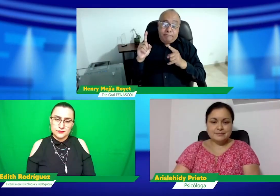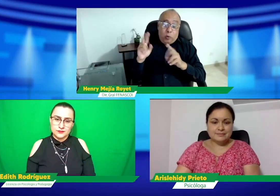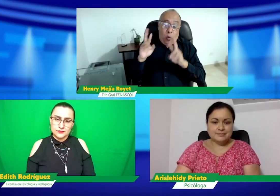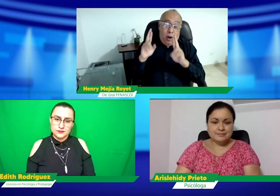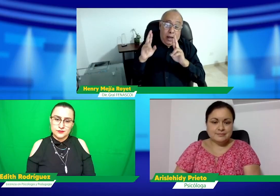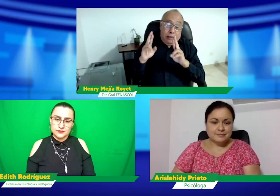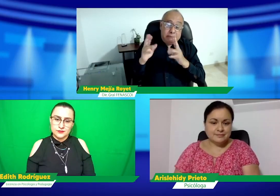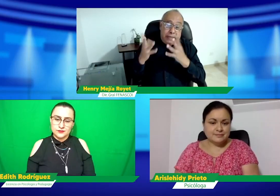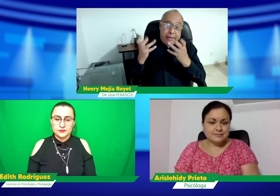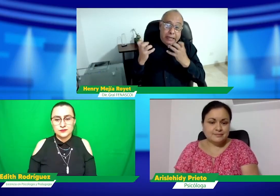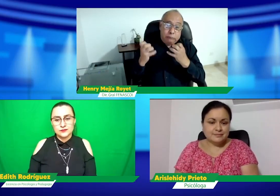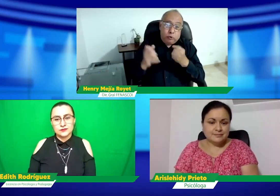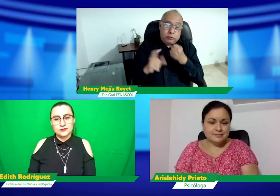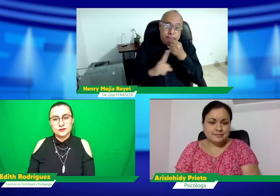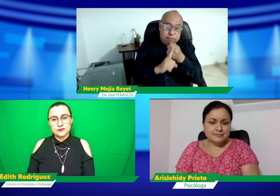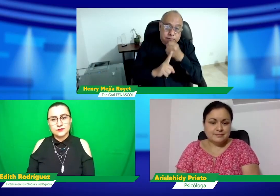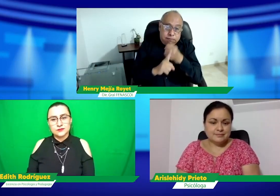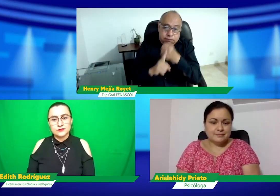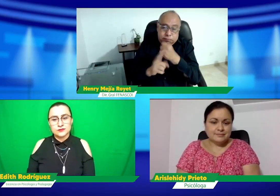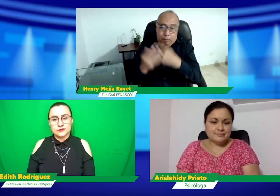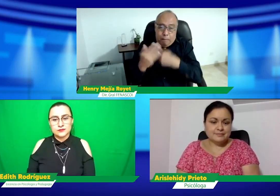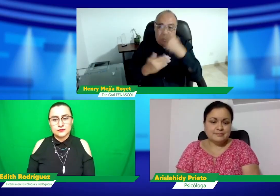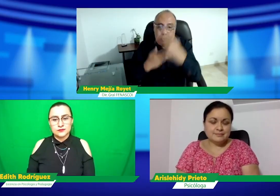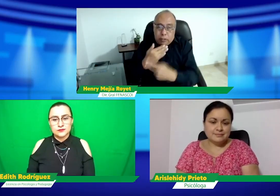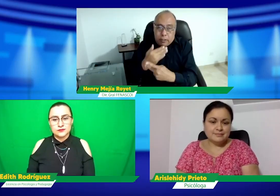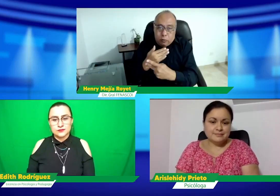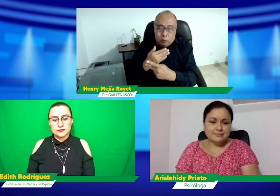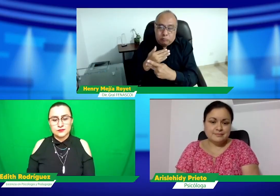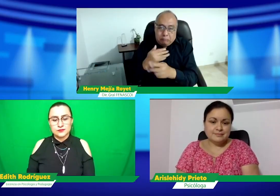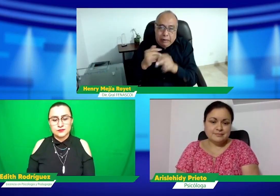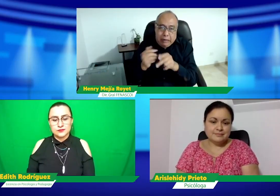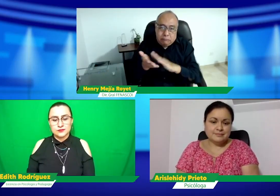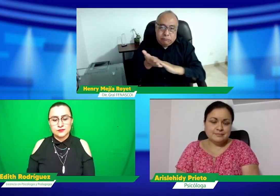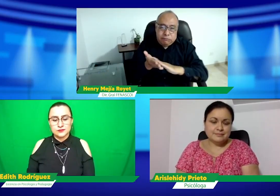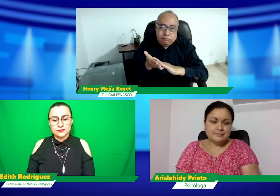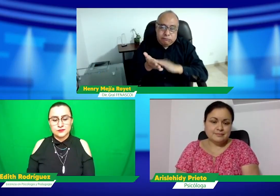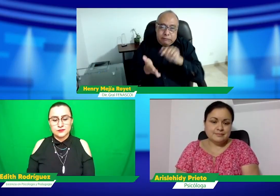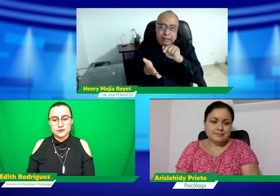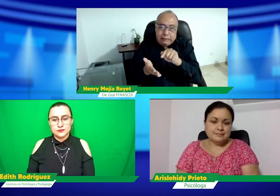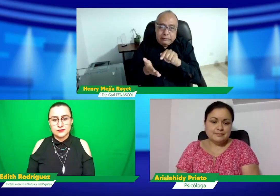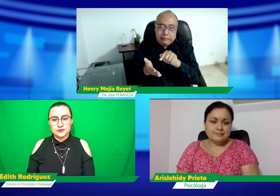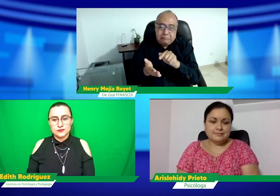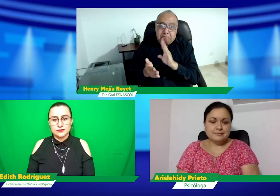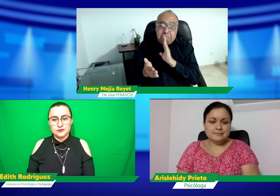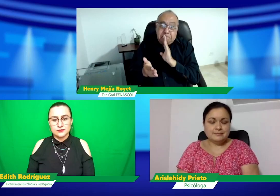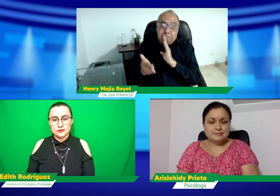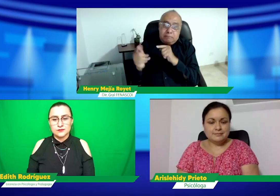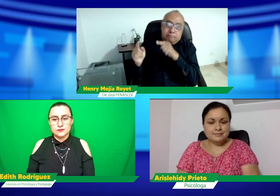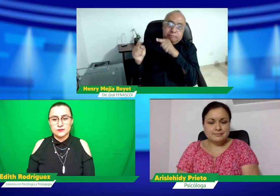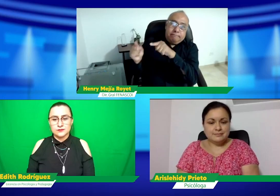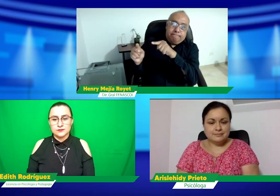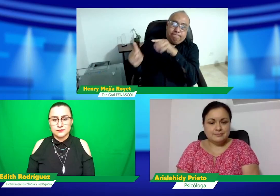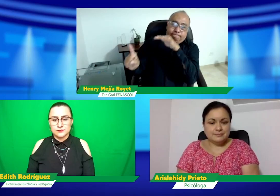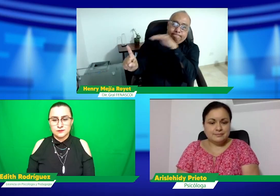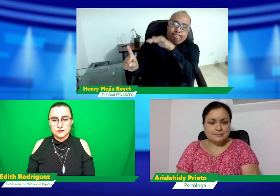Sí, ojalá pueda ser así, queremos hacer esta incidencia para que se pueda tener un proyecto de este tipo,